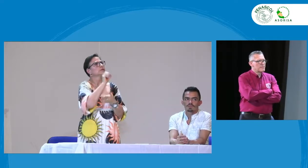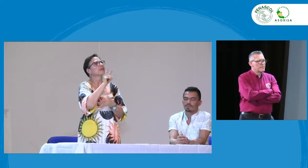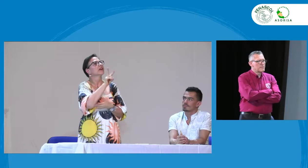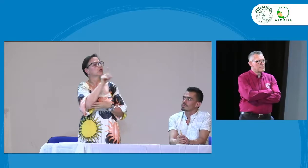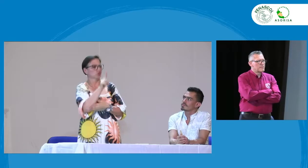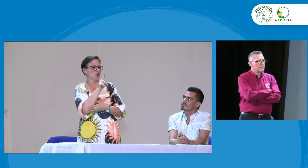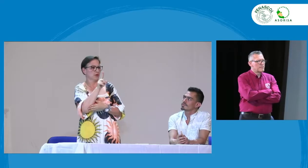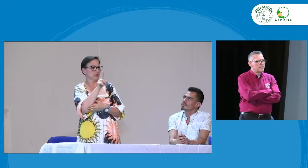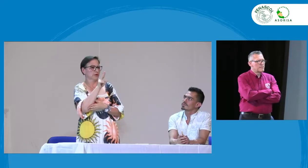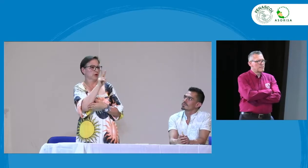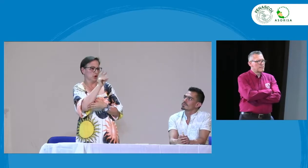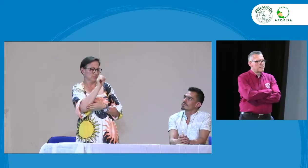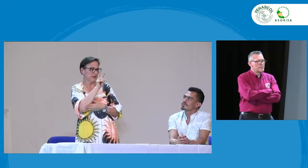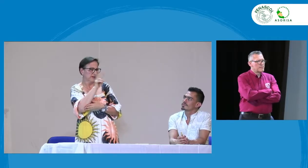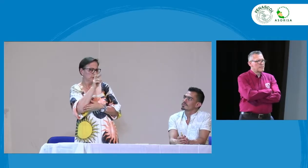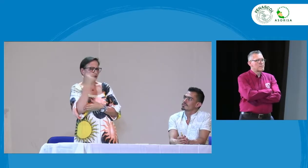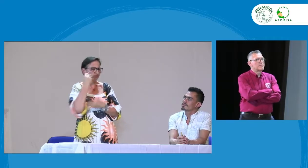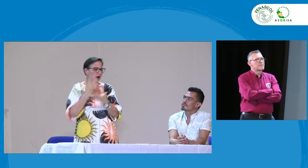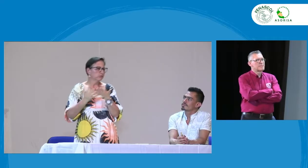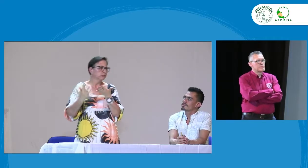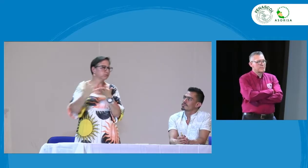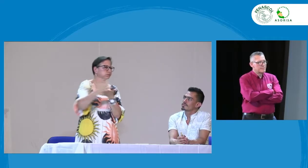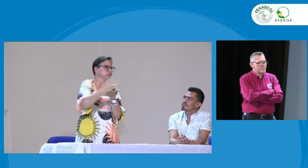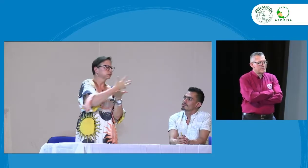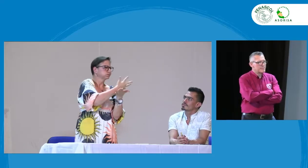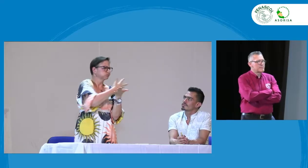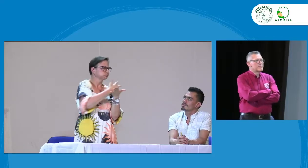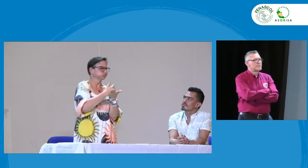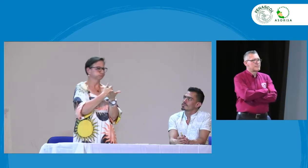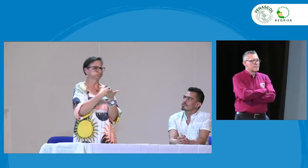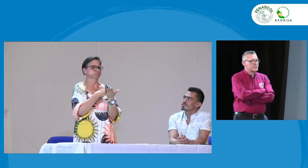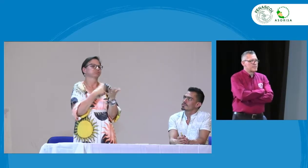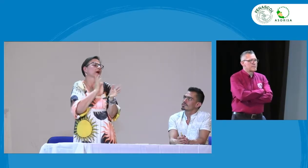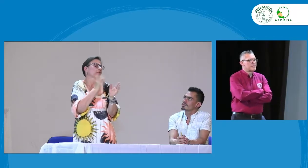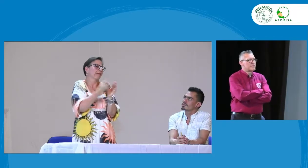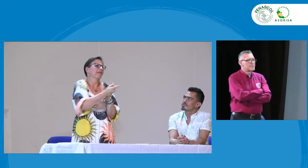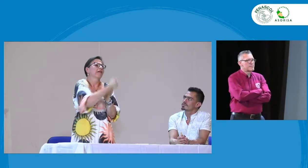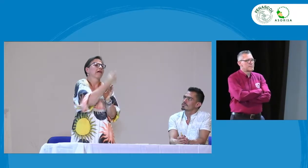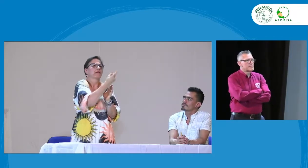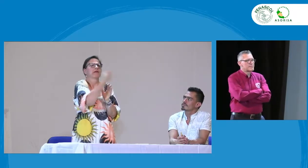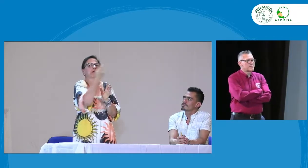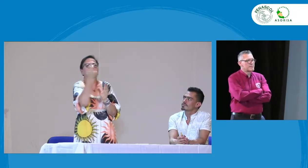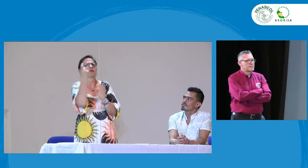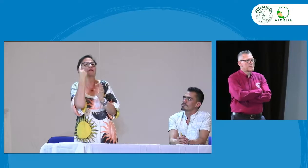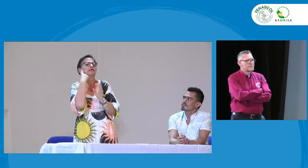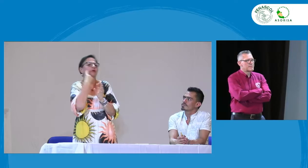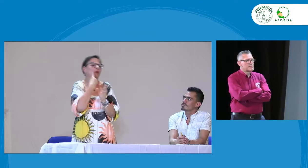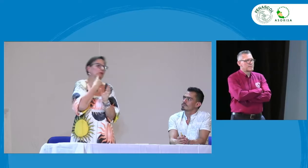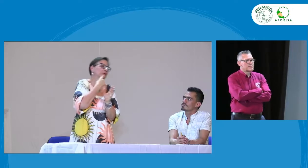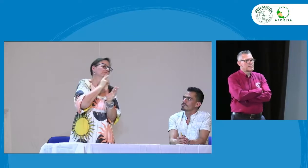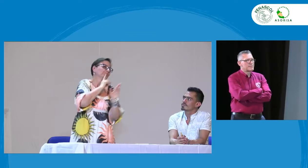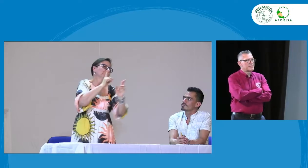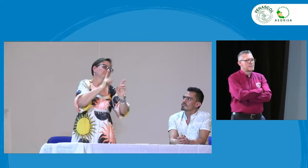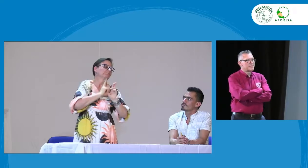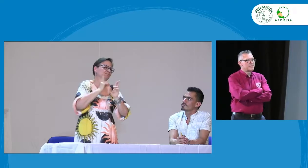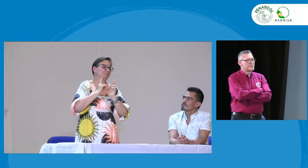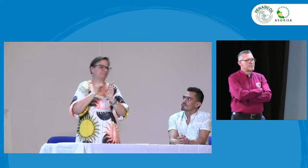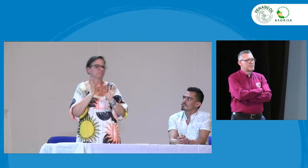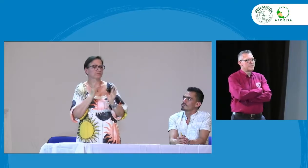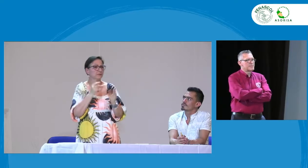encuestas estas se realizaron en el 2021 hace poquito y vemos que pues